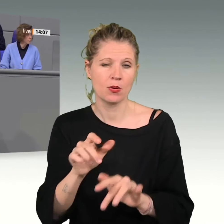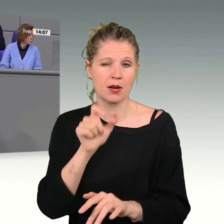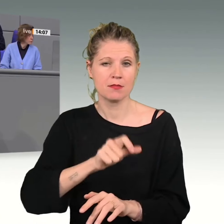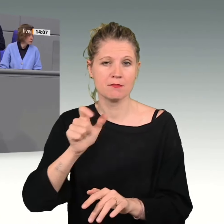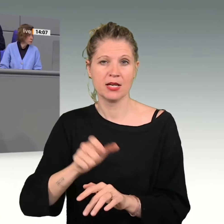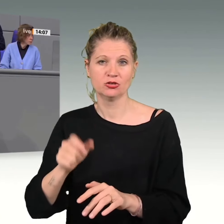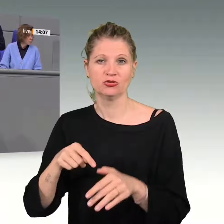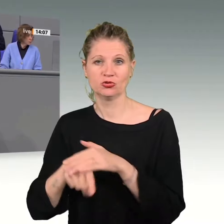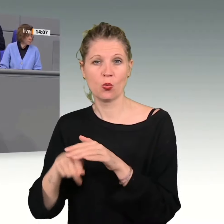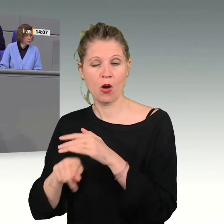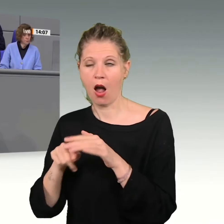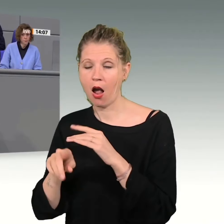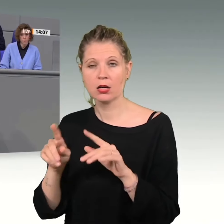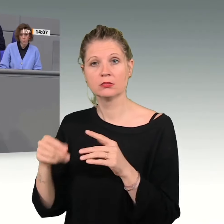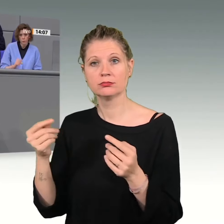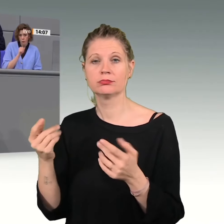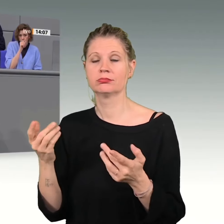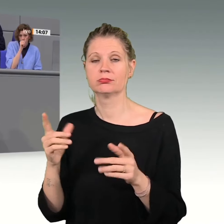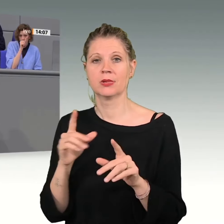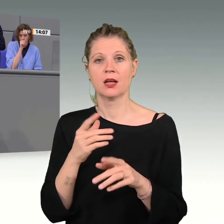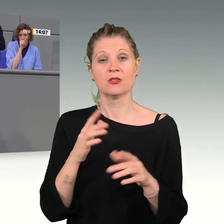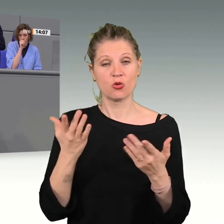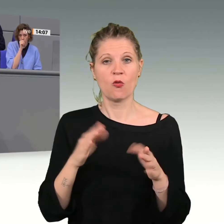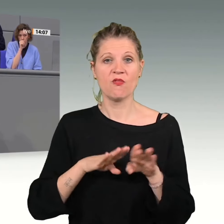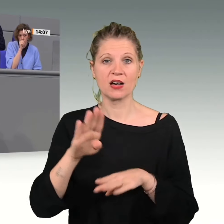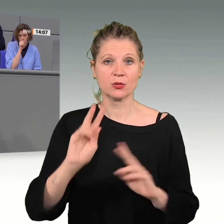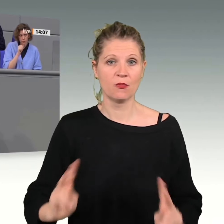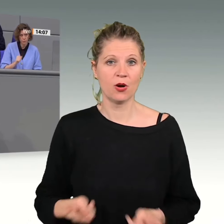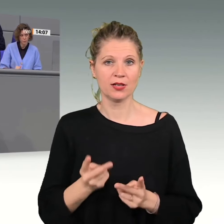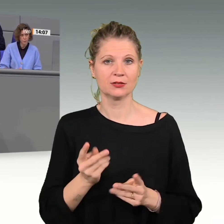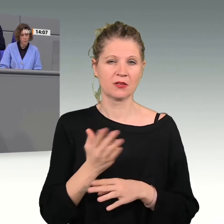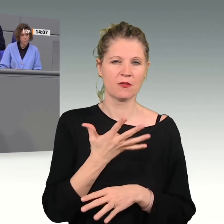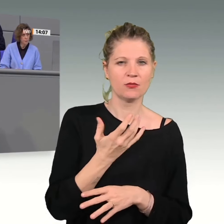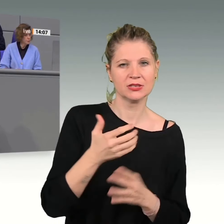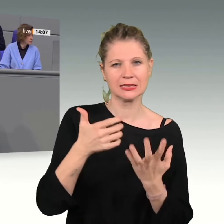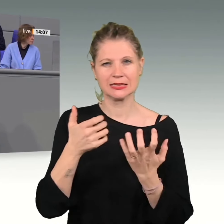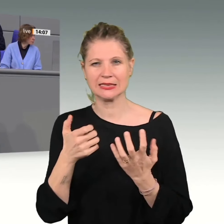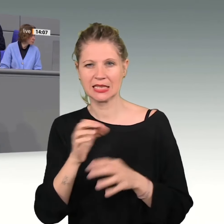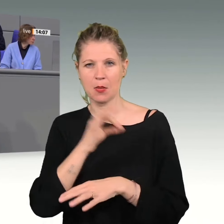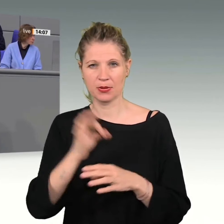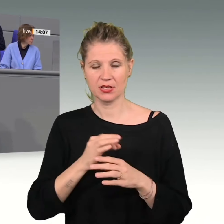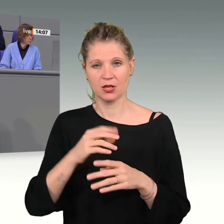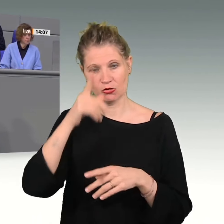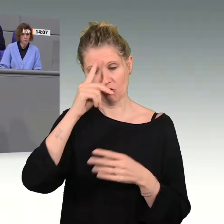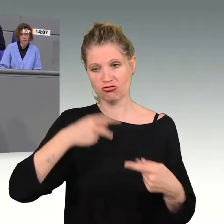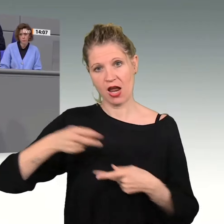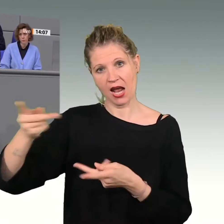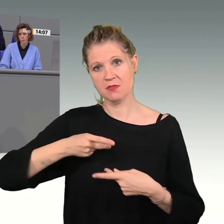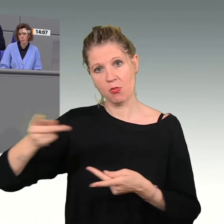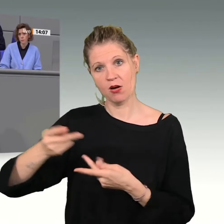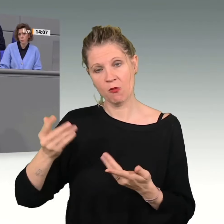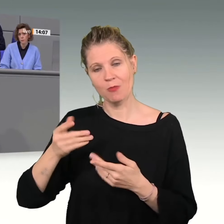Wachstum fördert. Zwischen 50 und 60 Prozent der deutschen Exporte gehen jährlich in den EU